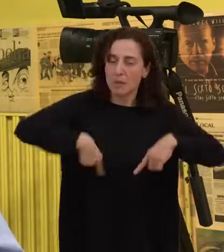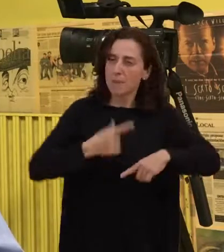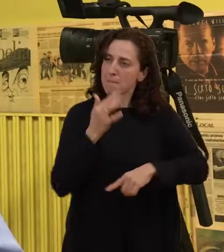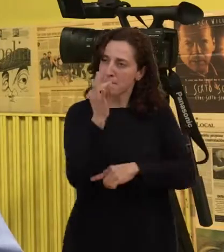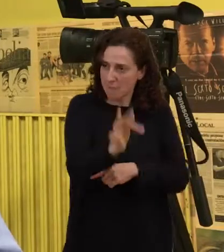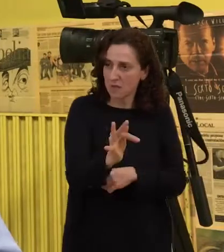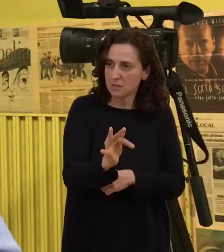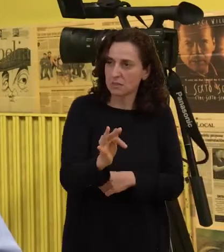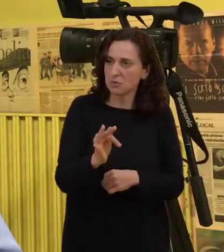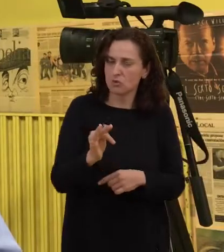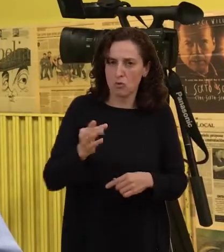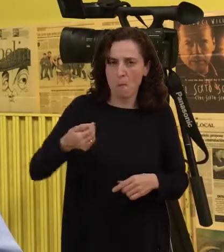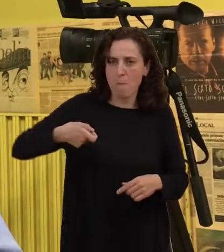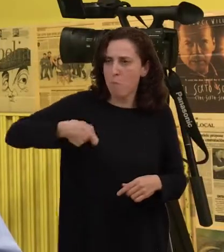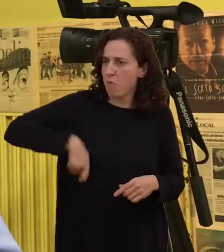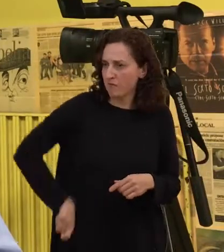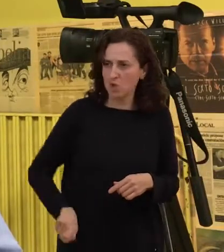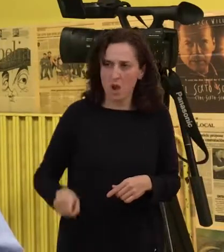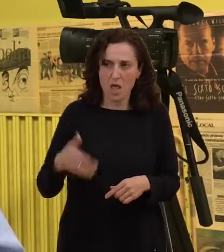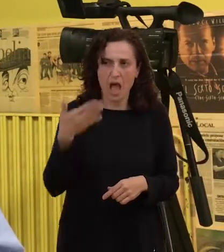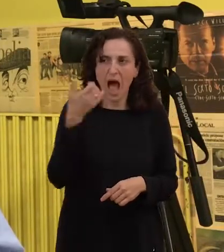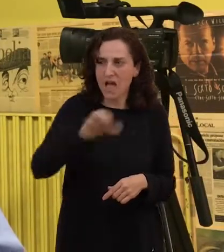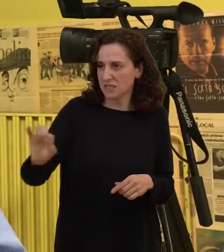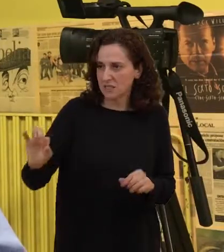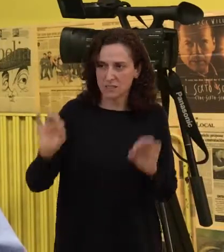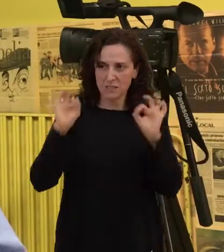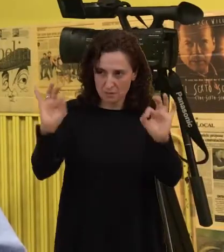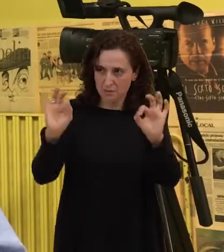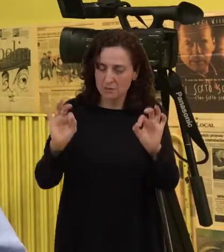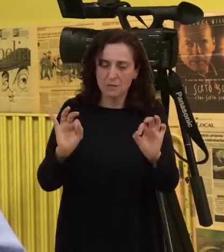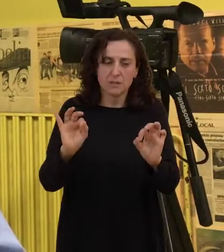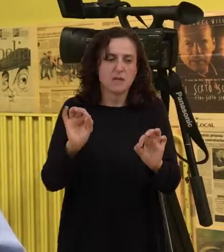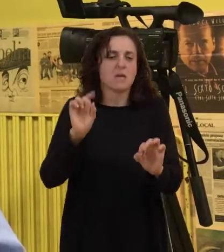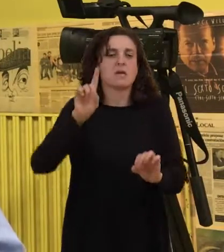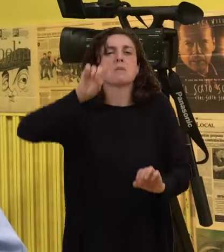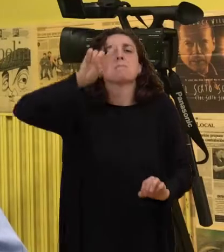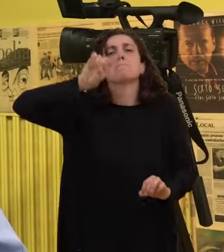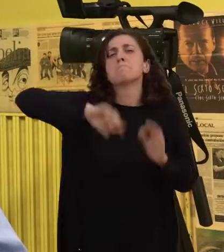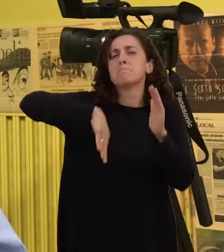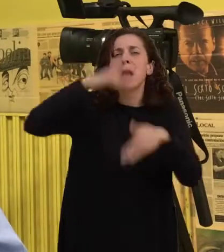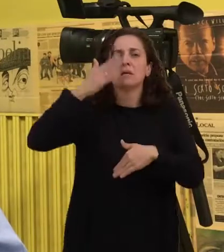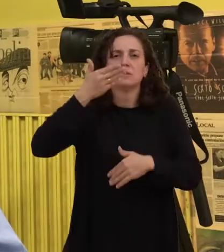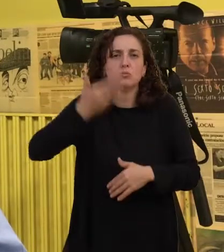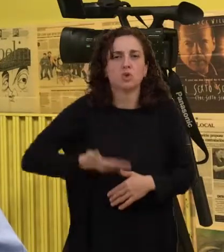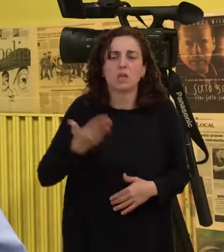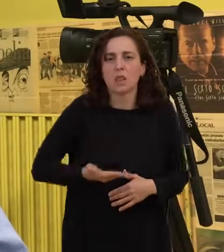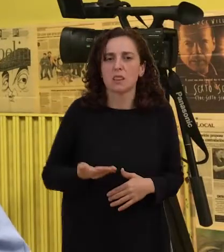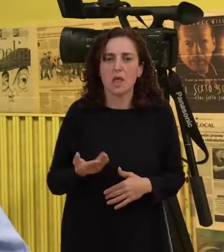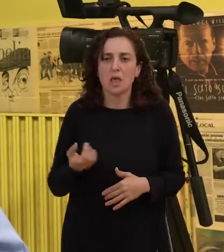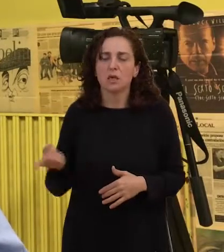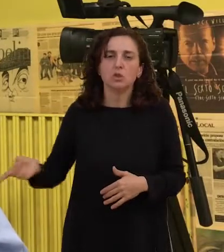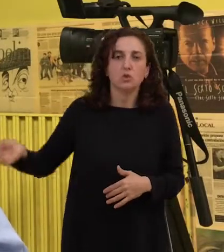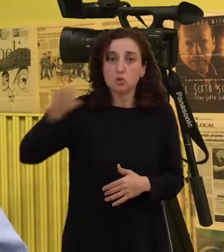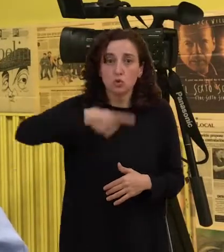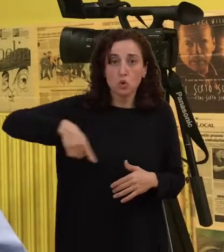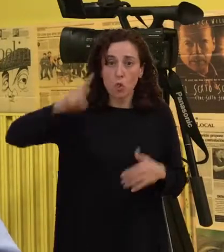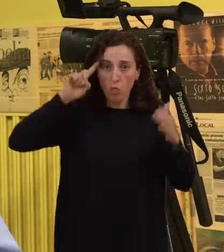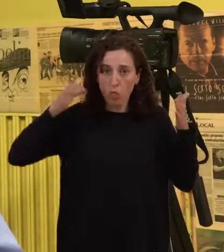profesionales e además o máis importante é que todo se centra en o mundo do